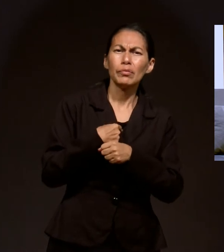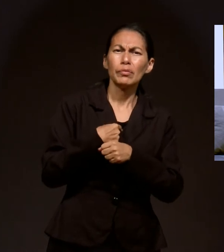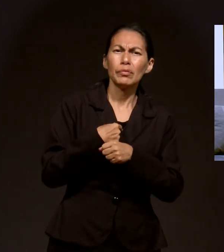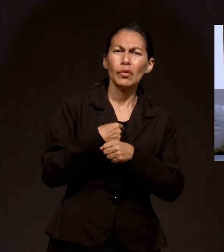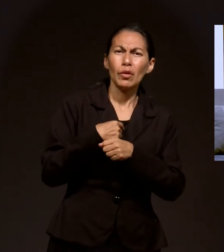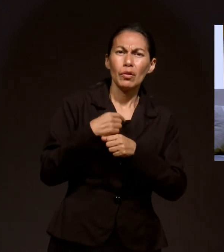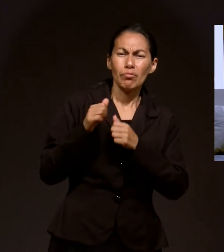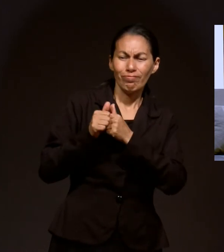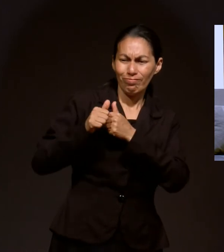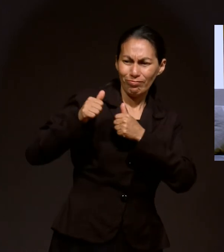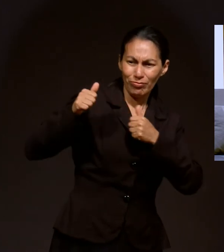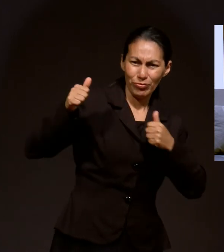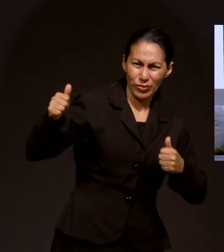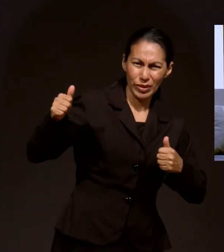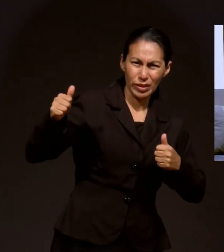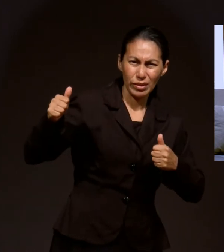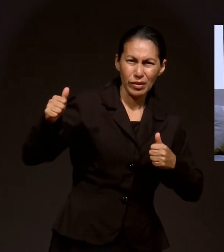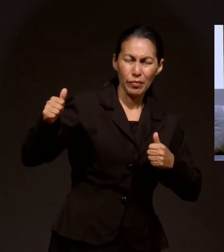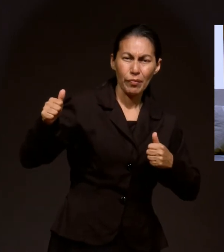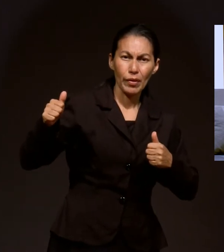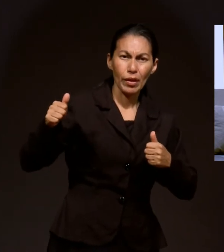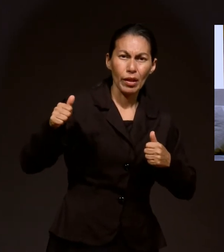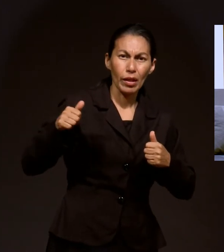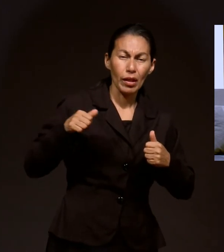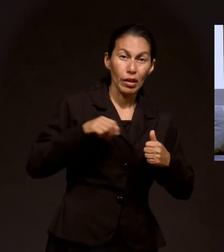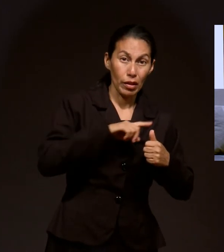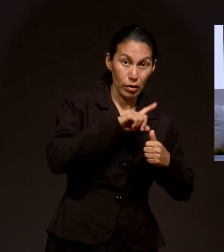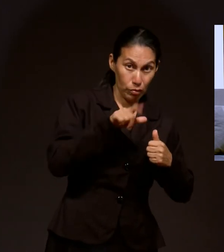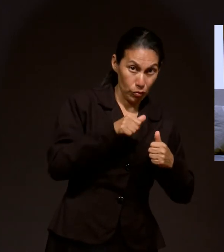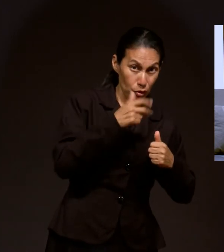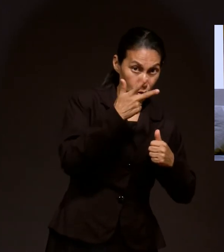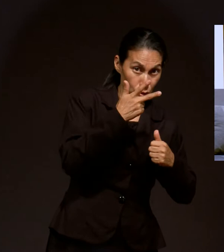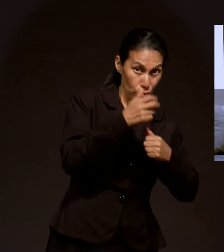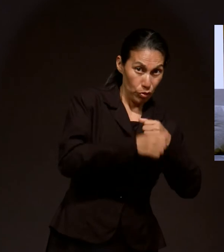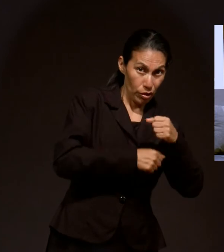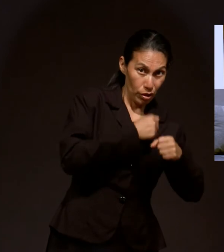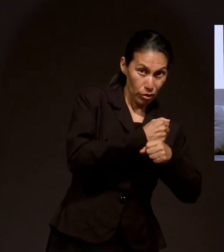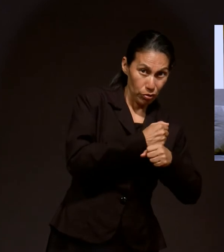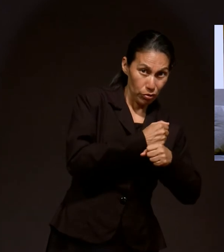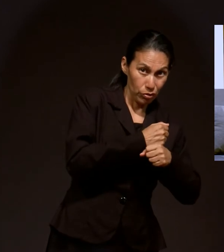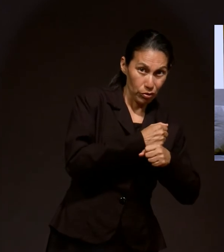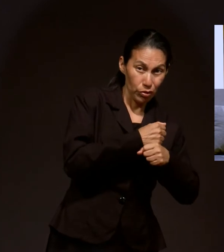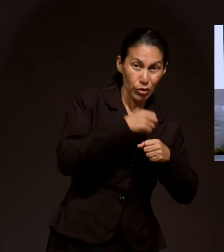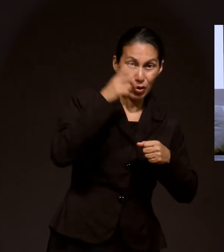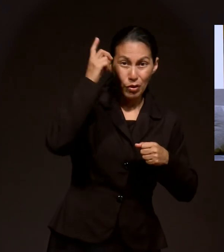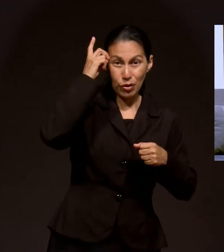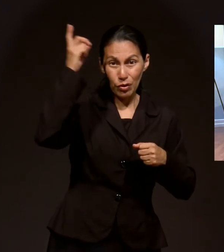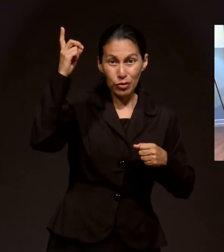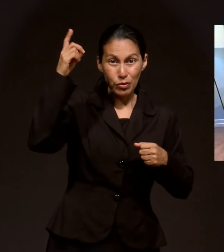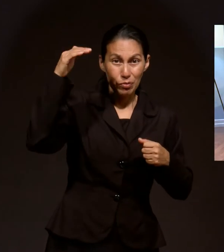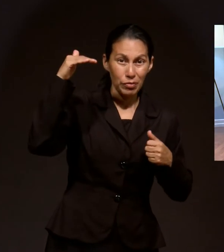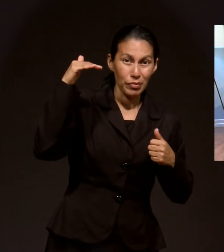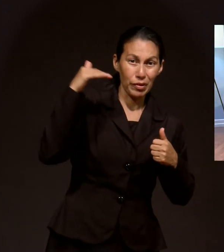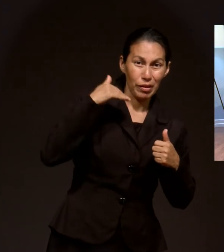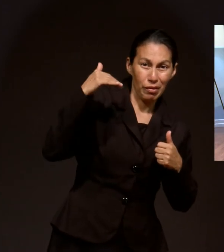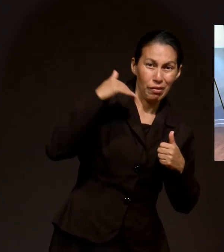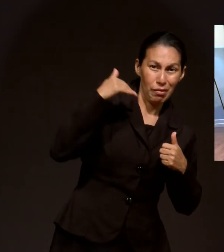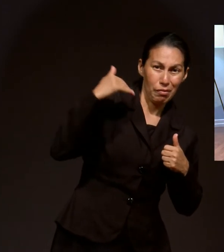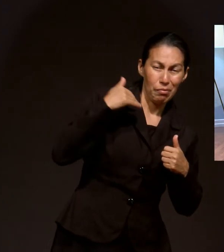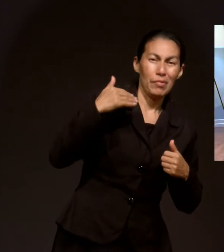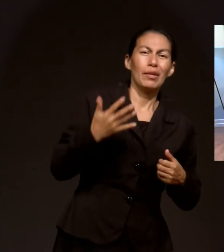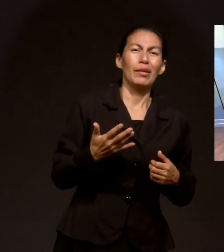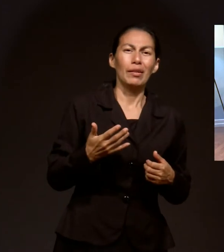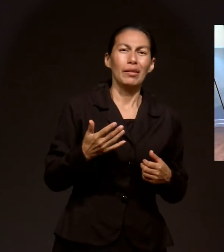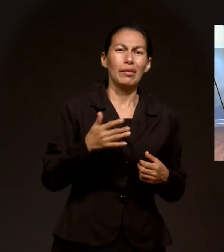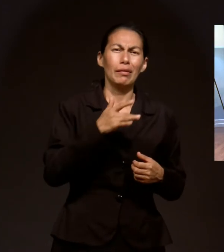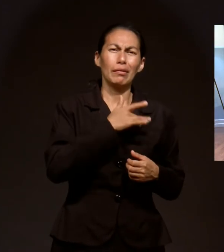activar esa voz en mí una vez más. Amén. Y es ahí cuando, a través de una película, el Señor